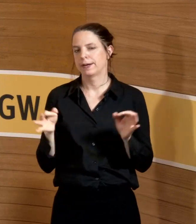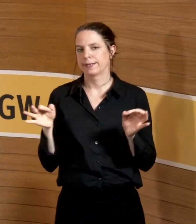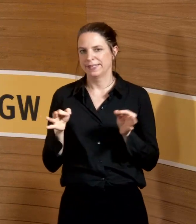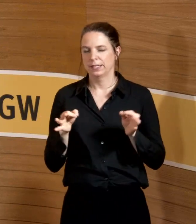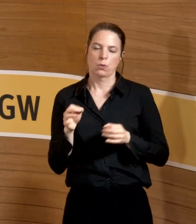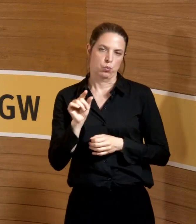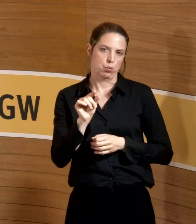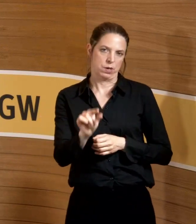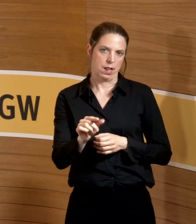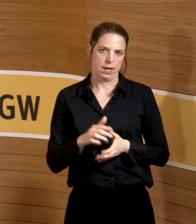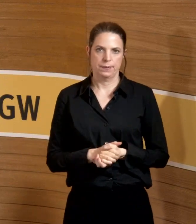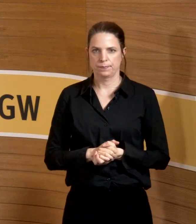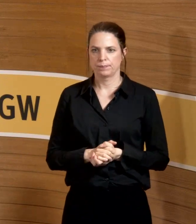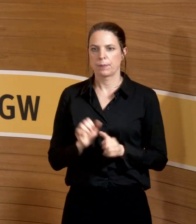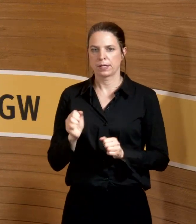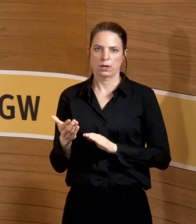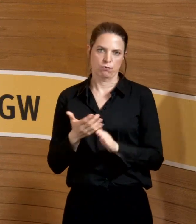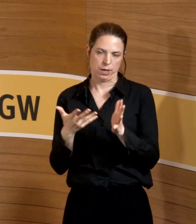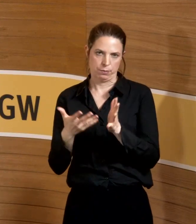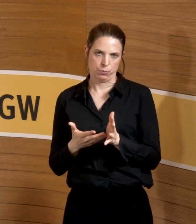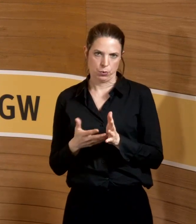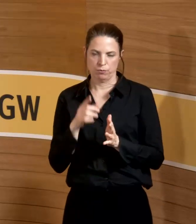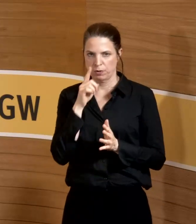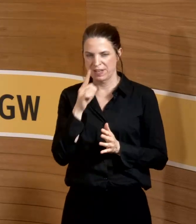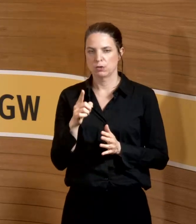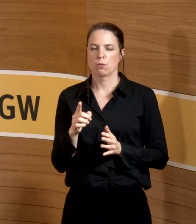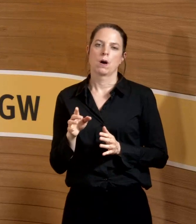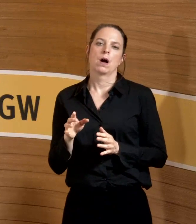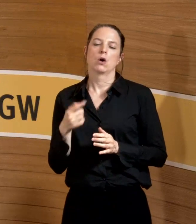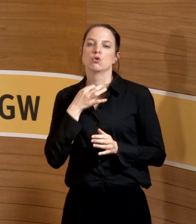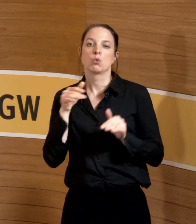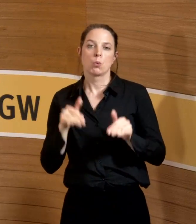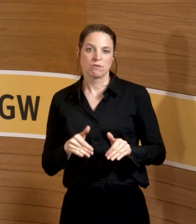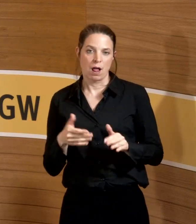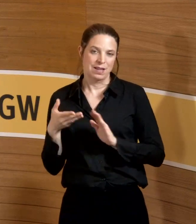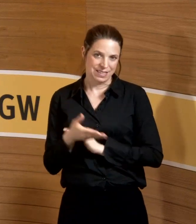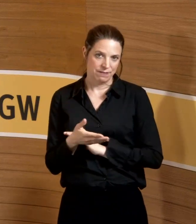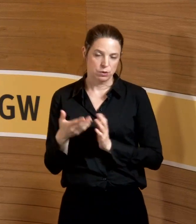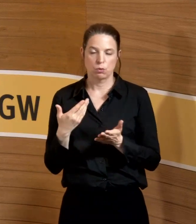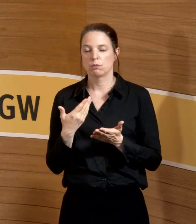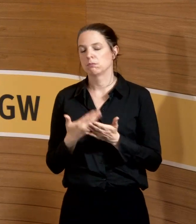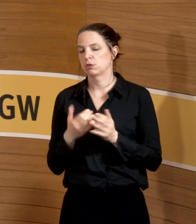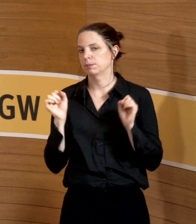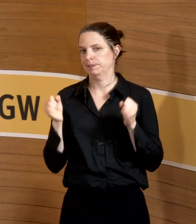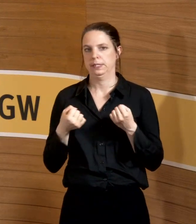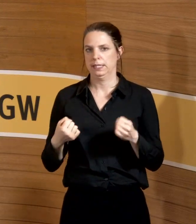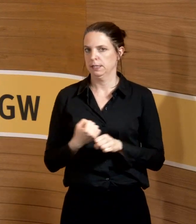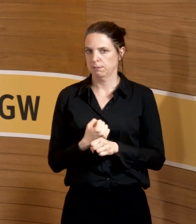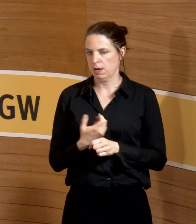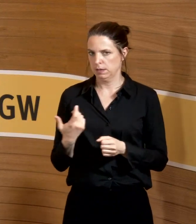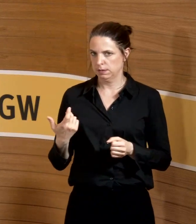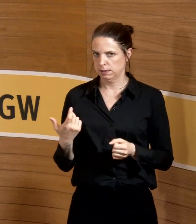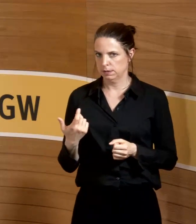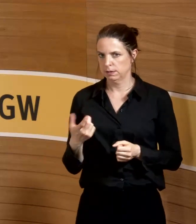dann wirklich sehr gering. Rein elektive Eingriffe, natürlich Notfallinterventionen, sind nicht möglich. Möglich, wenn immer,